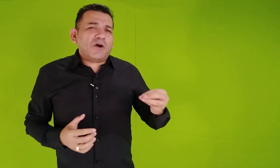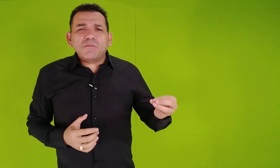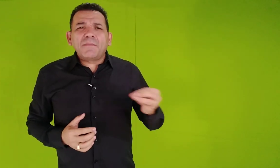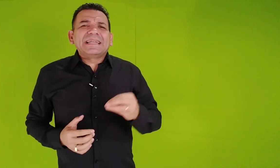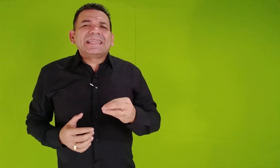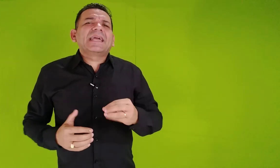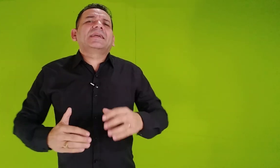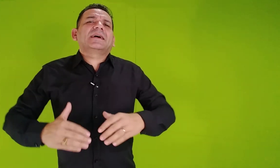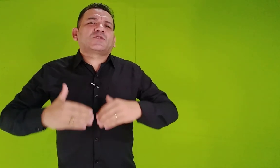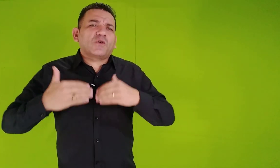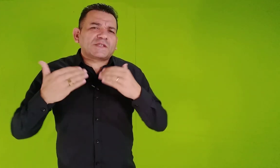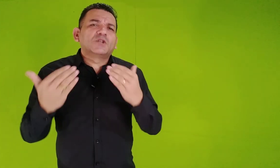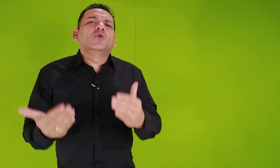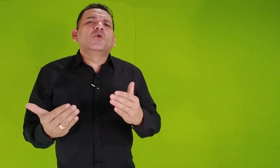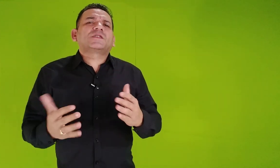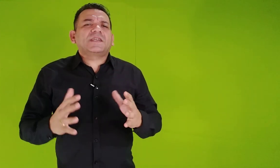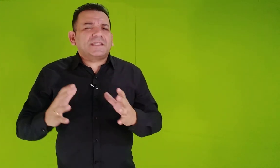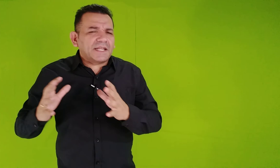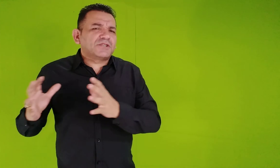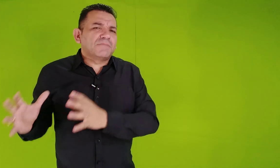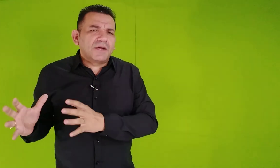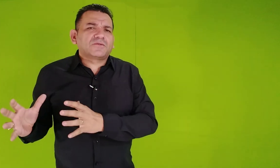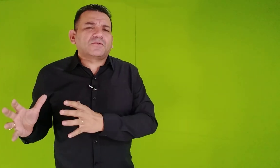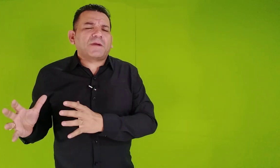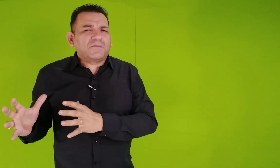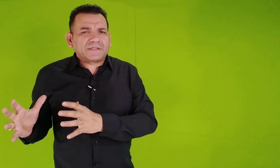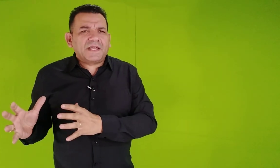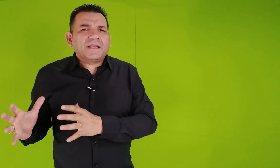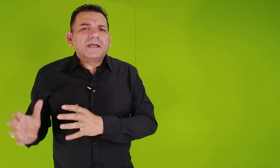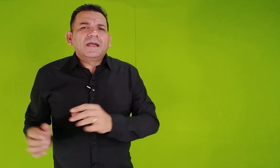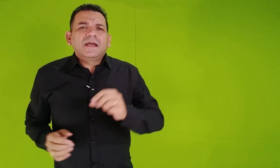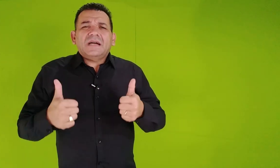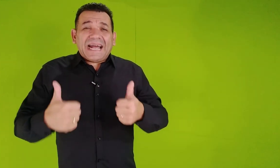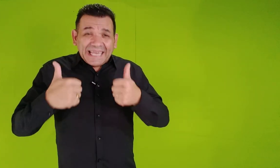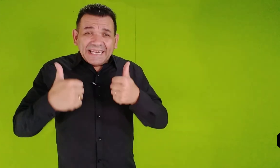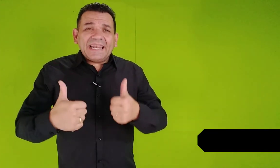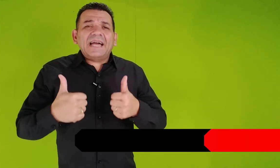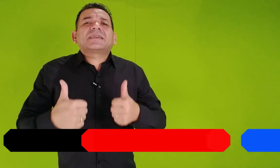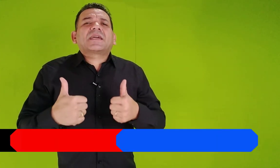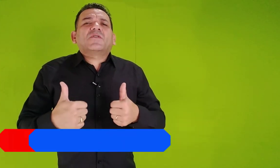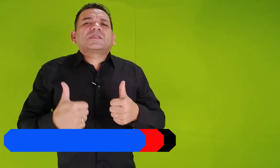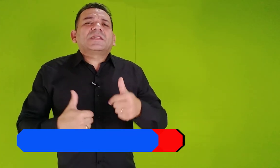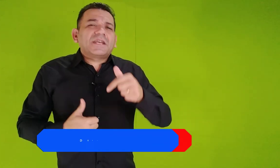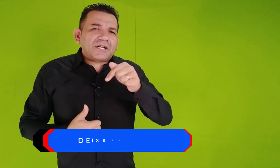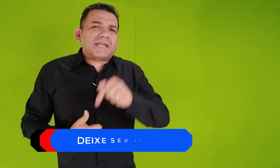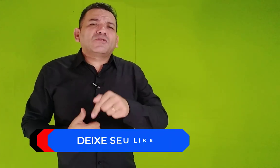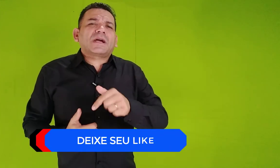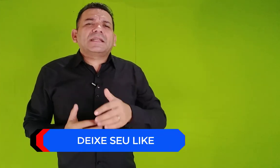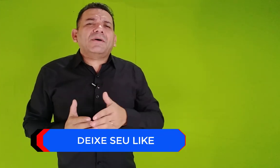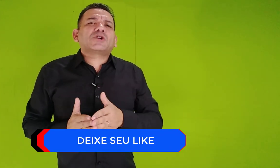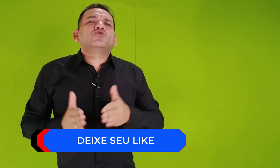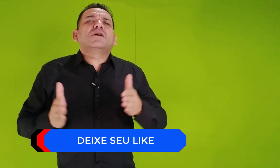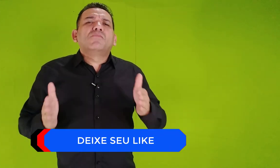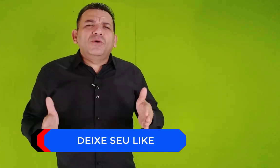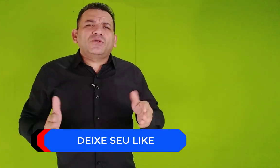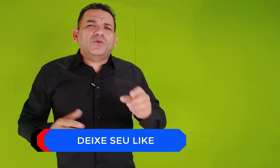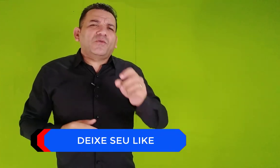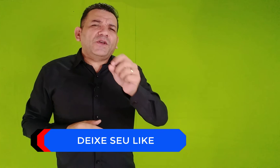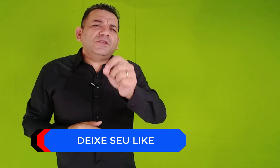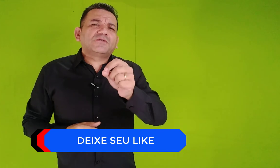alguma maneira trouxe luz e entendimento para você, aquele like que você deixa aqui no canal ajuda muito o vídeo